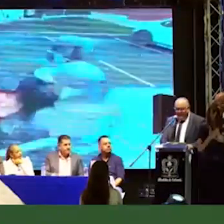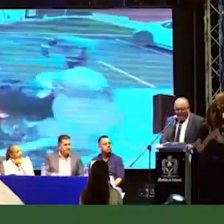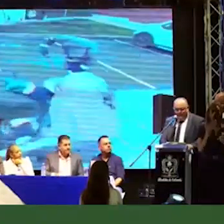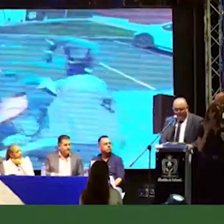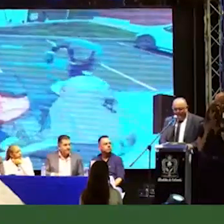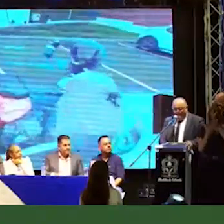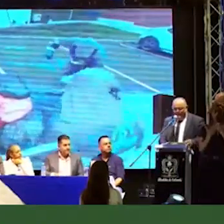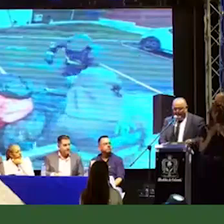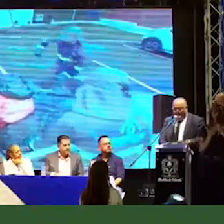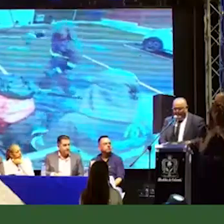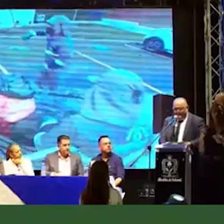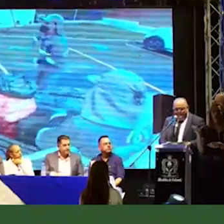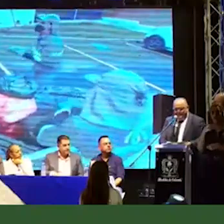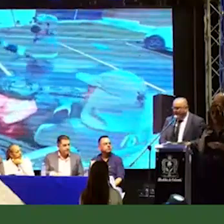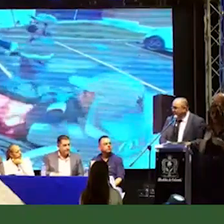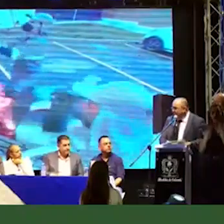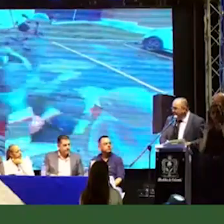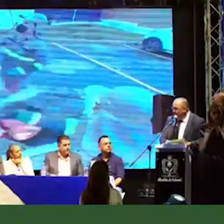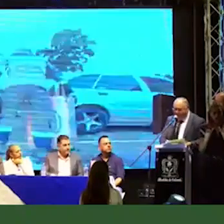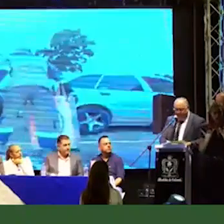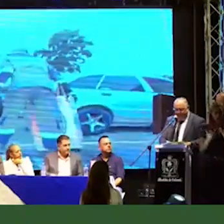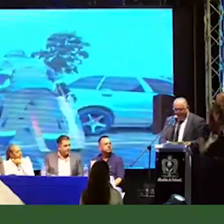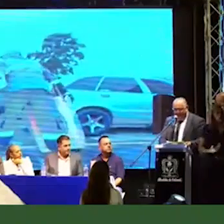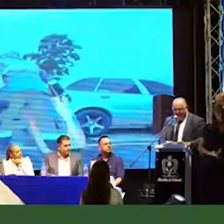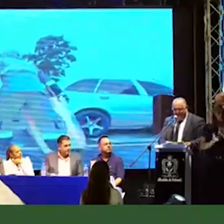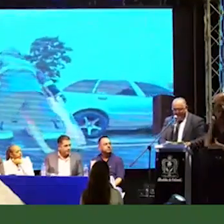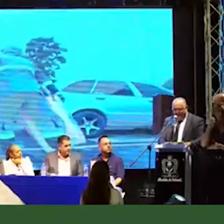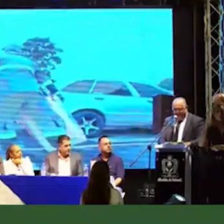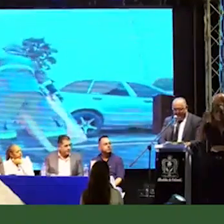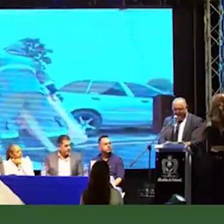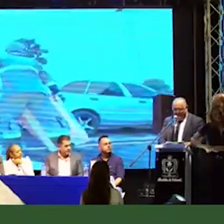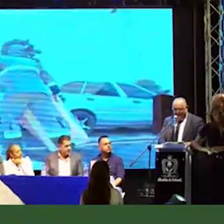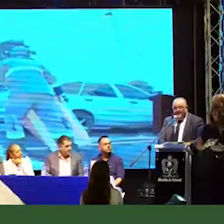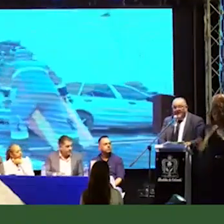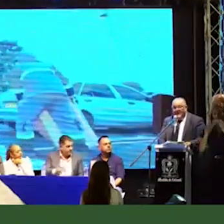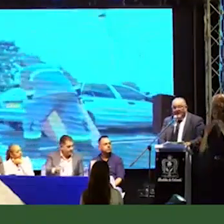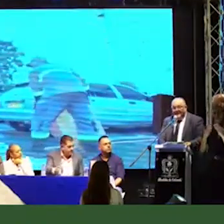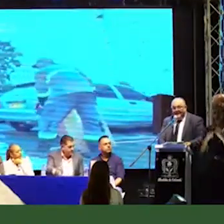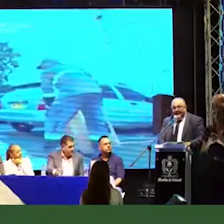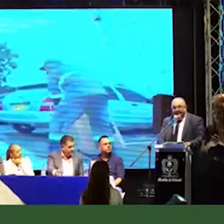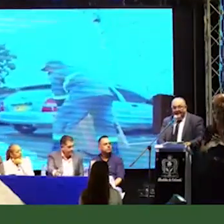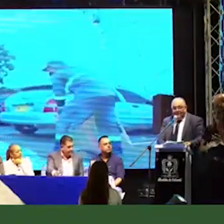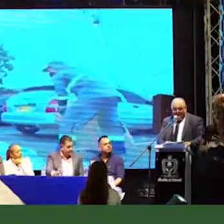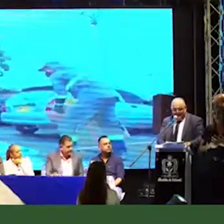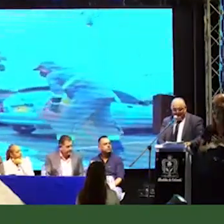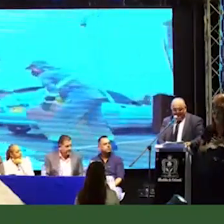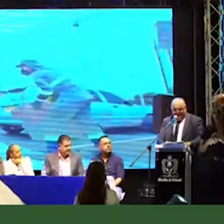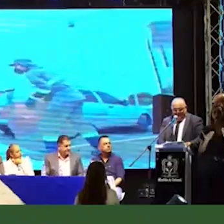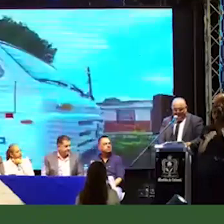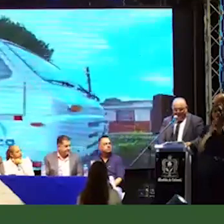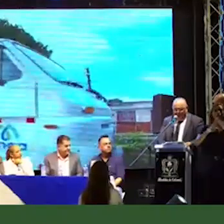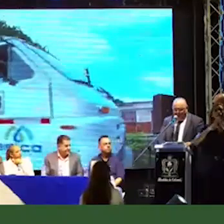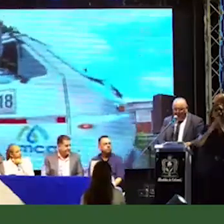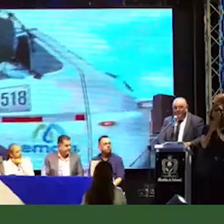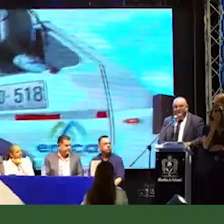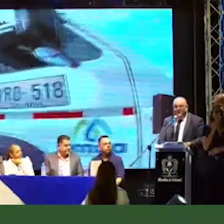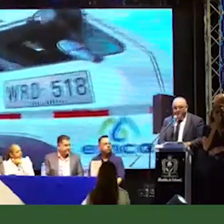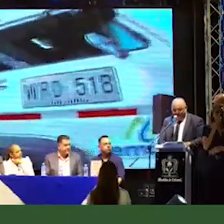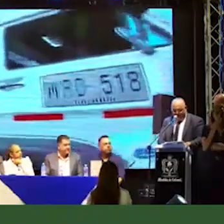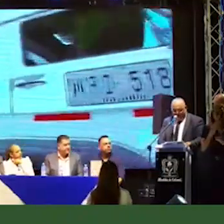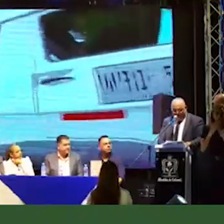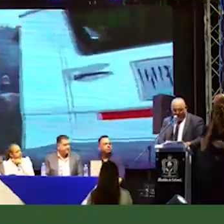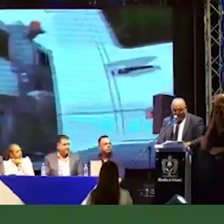alcalde por permitirnos hacer parte de esta nueva historia para Calarca. Adelante Calarca Sustentable. Viene un futuro